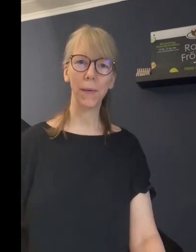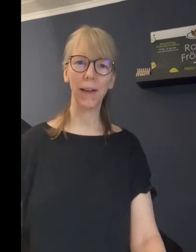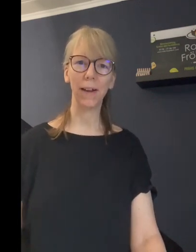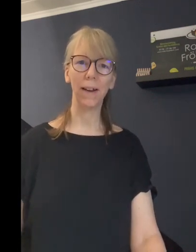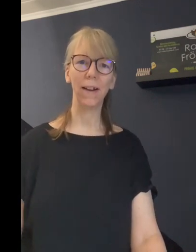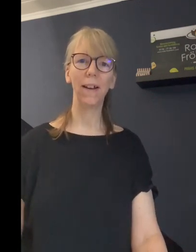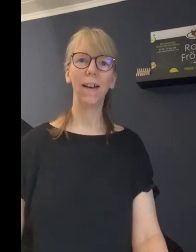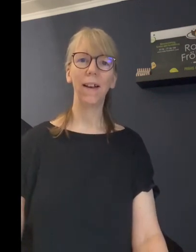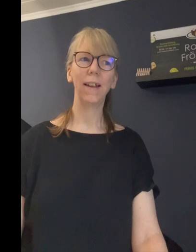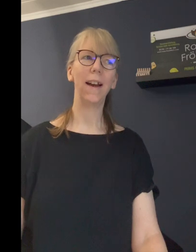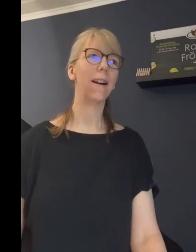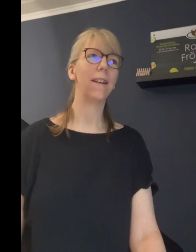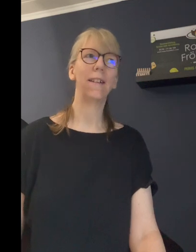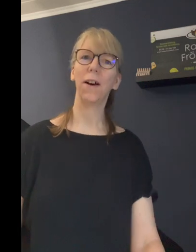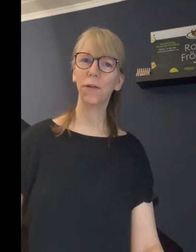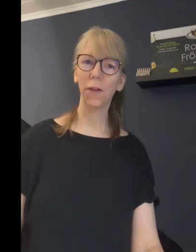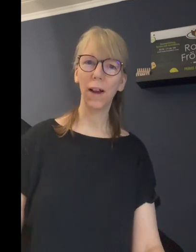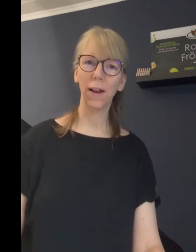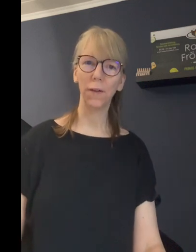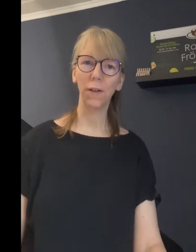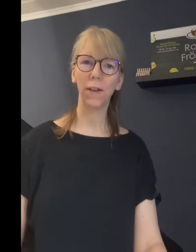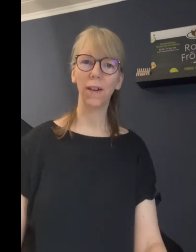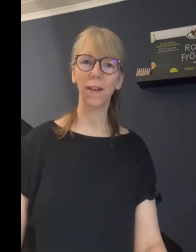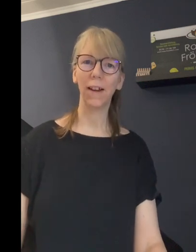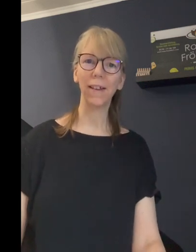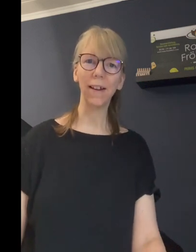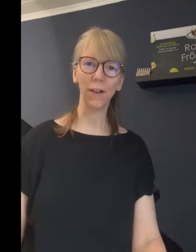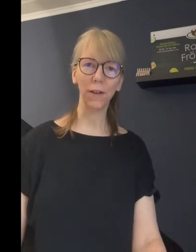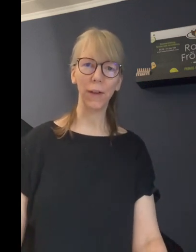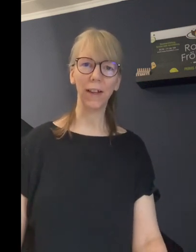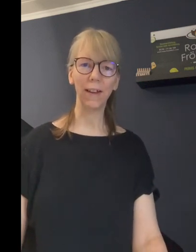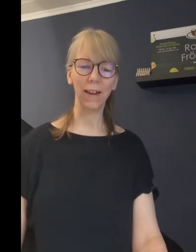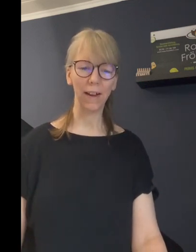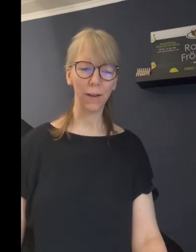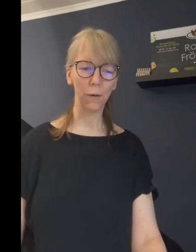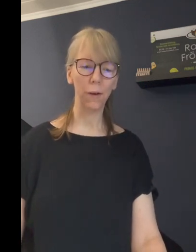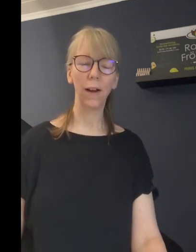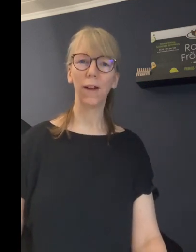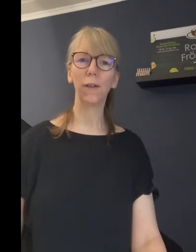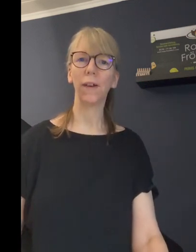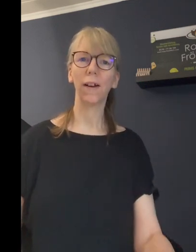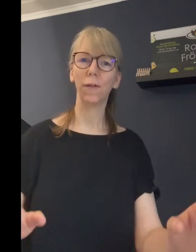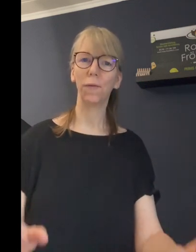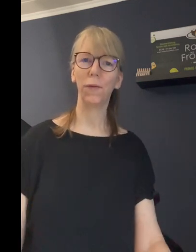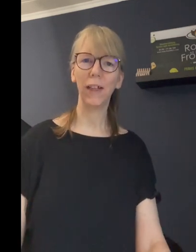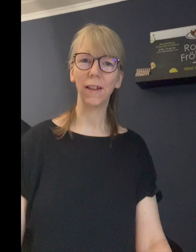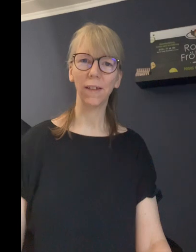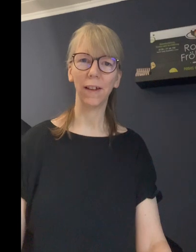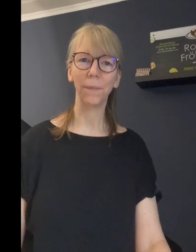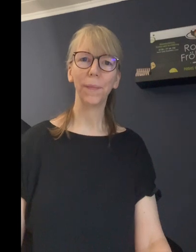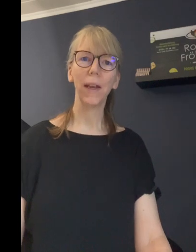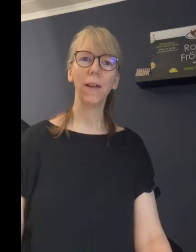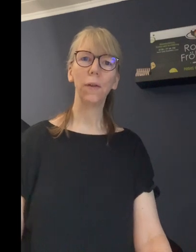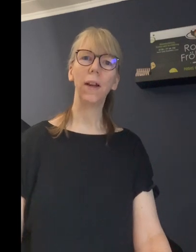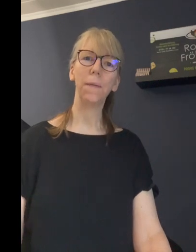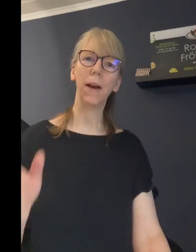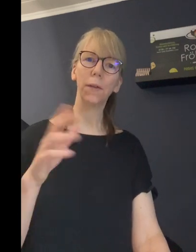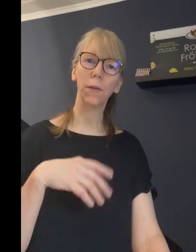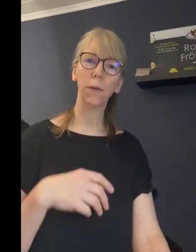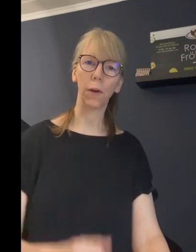begegnen, aufzuklären und letztendlich auch die wichtigen Dinge dazu zu sagen, wie ich das sehe. So ihr Lieben, also zurück.